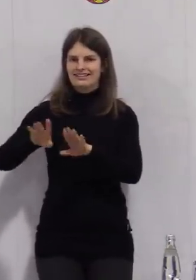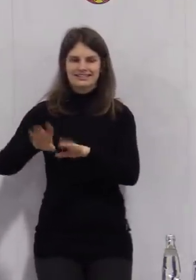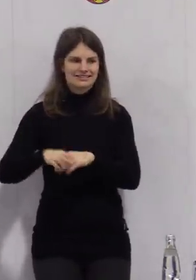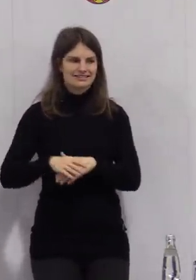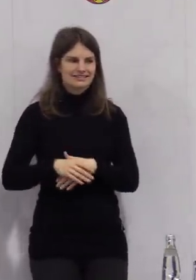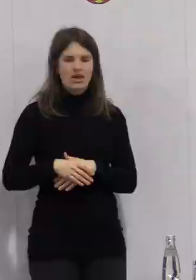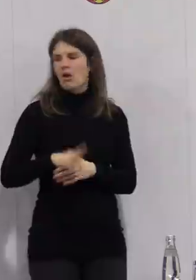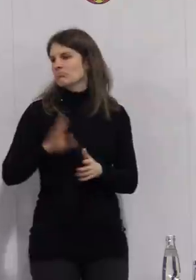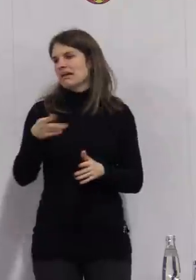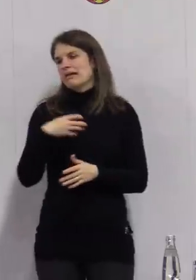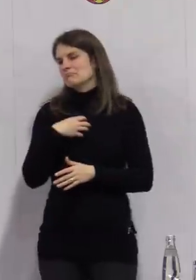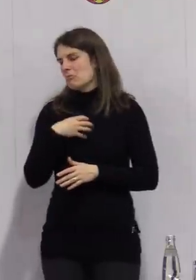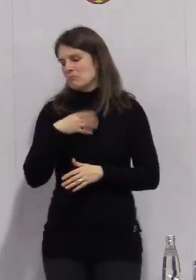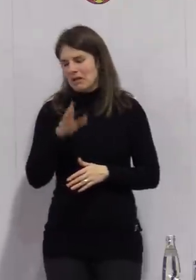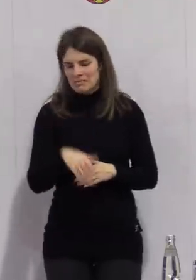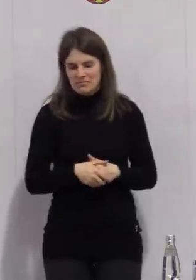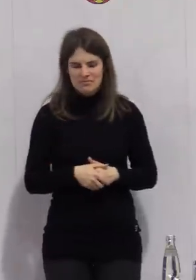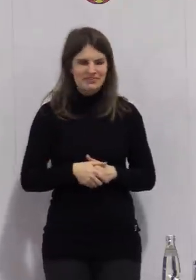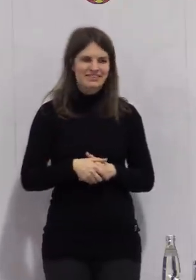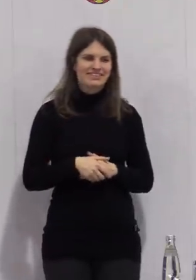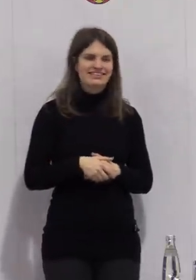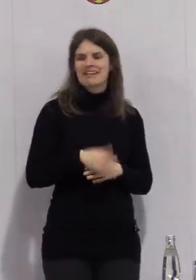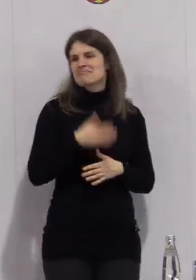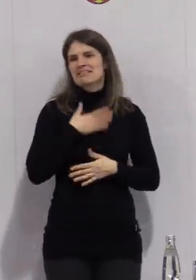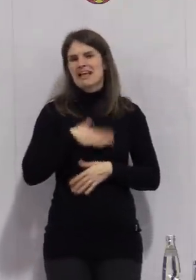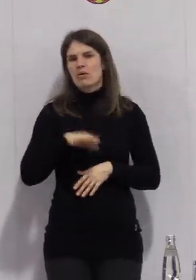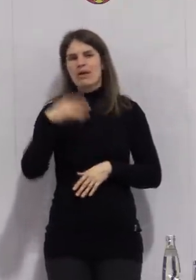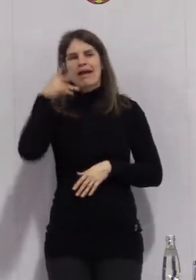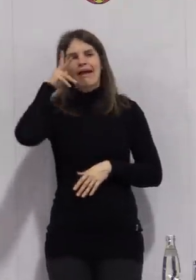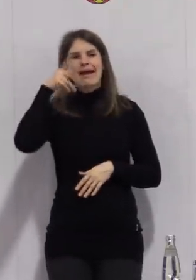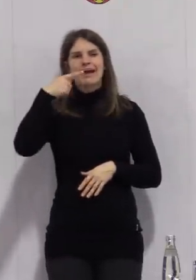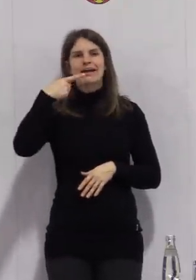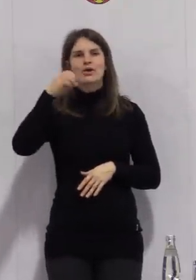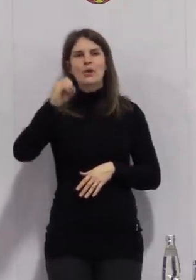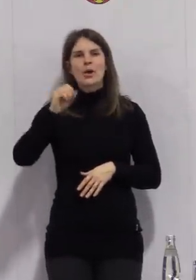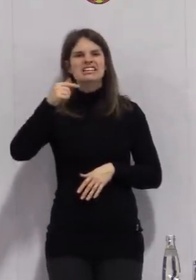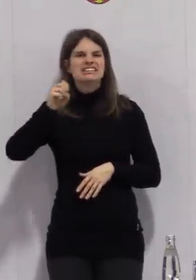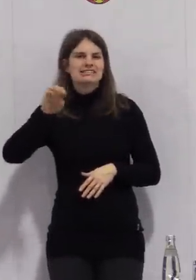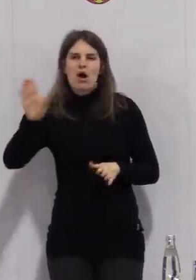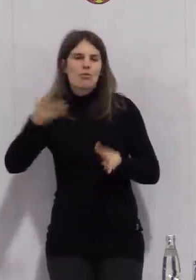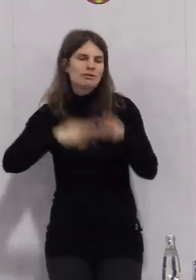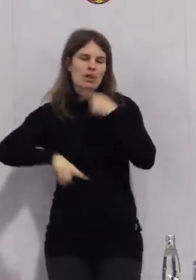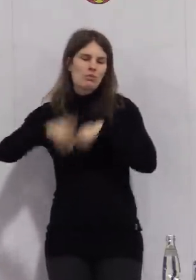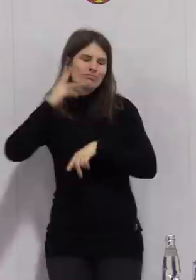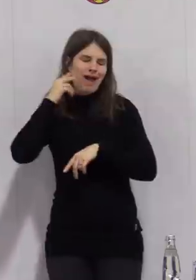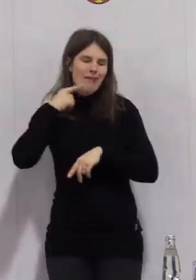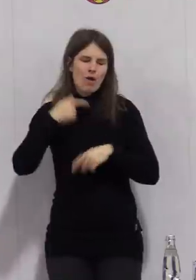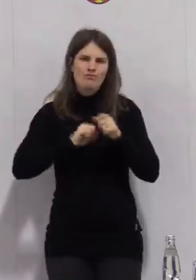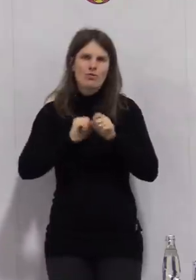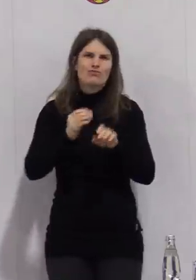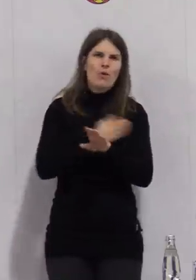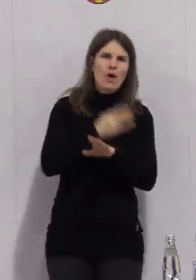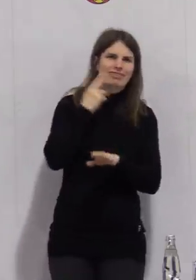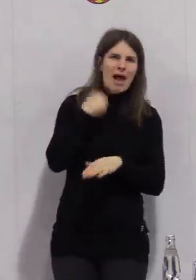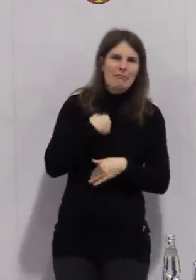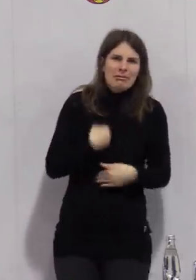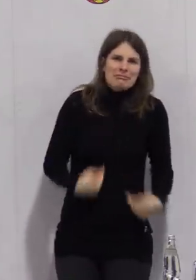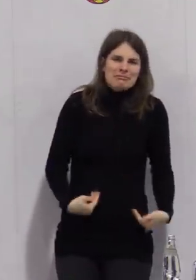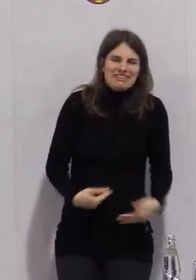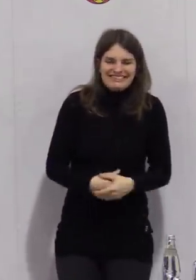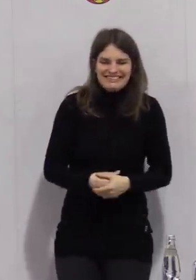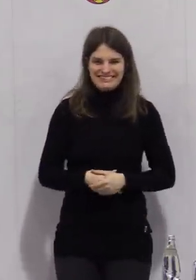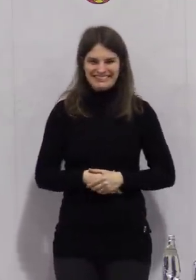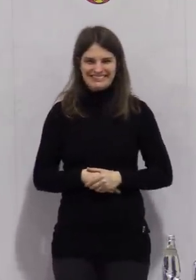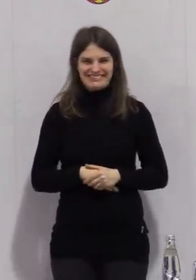Das ist kein Problem. Ich hatte auch Herr Götze genannt, weil meine Vorname Götze ist uns überhaupt kein Punkt. Gut, gibt